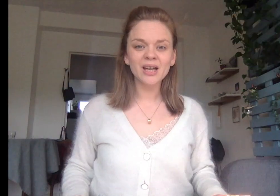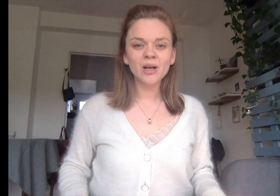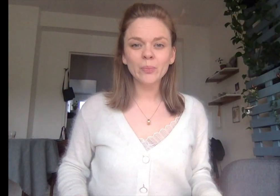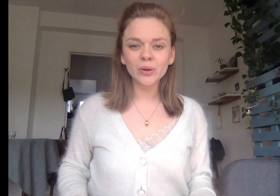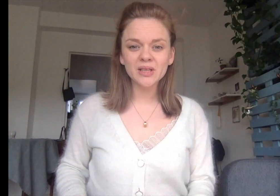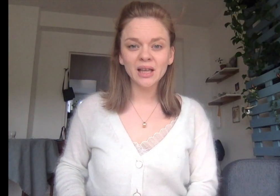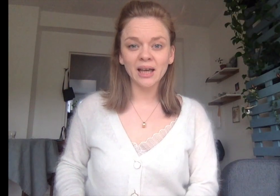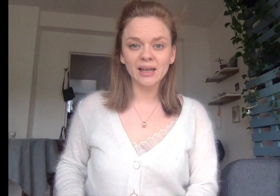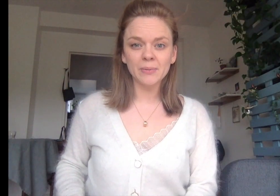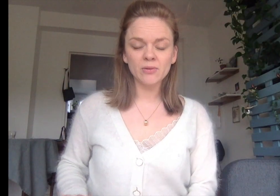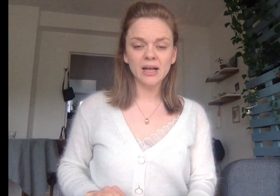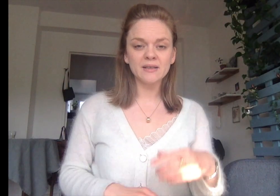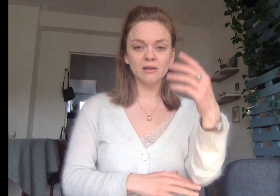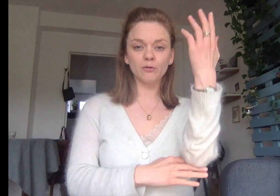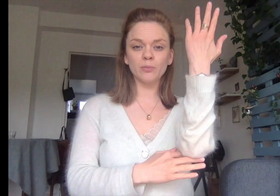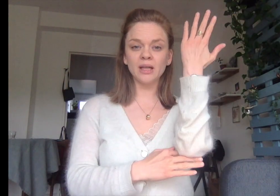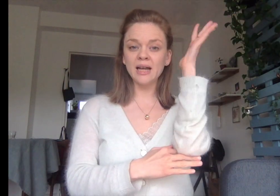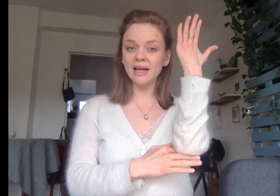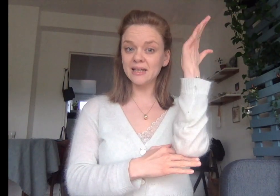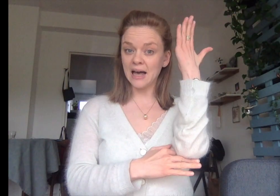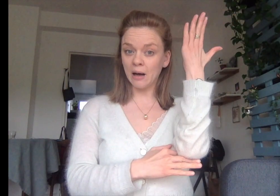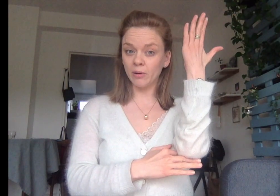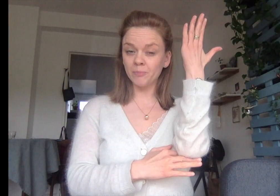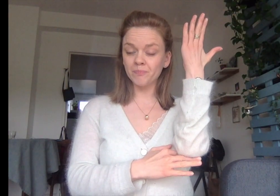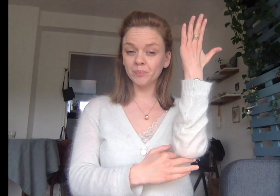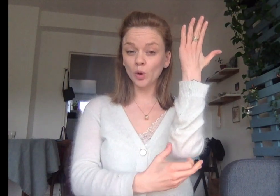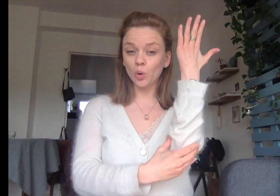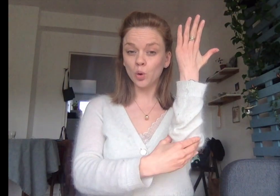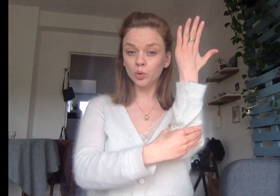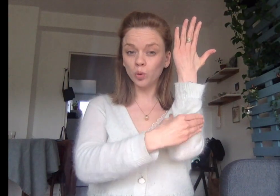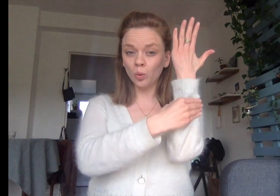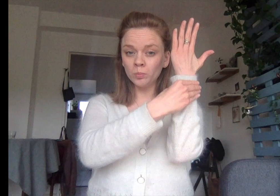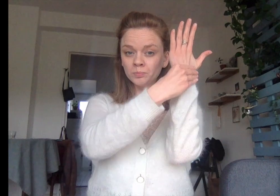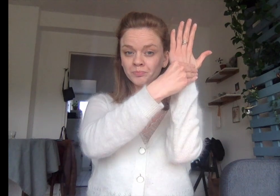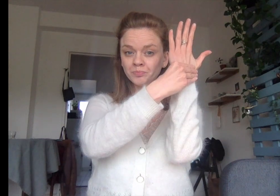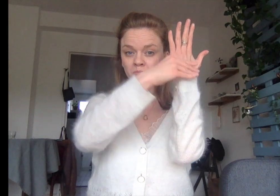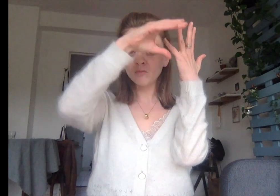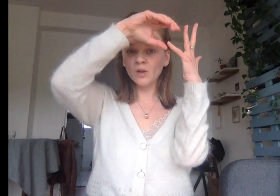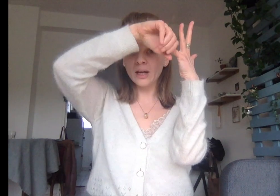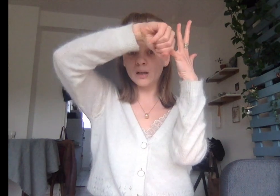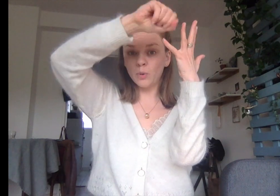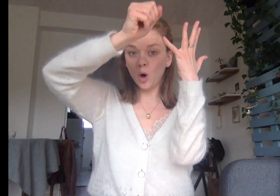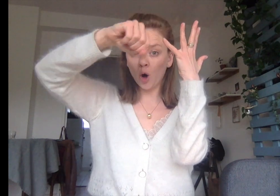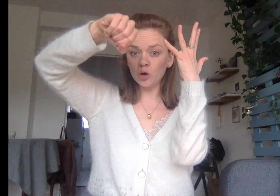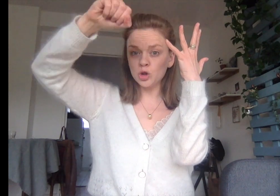Petit récapitulatif. Il y a les arbres. Le tronc. Les branches.